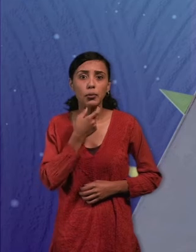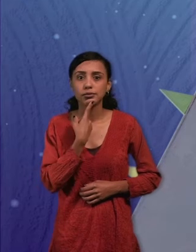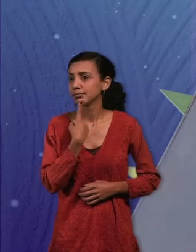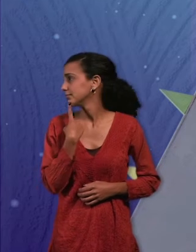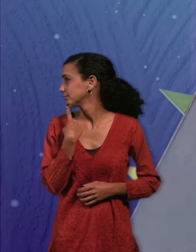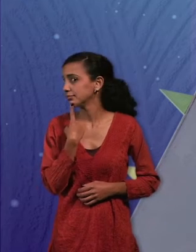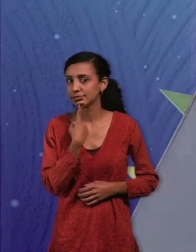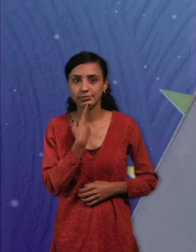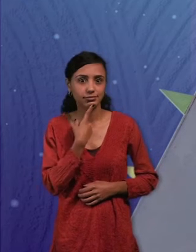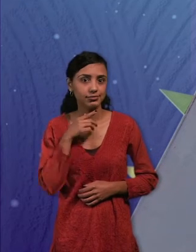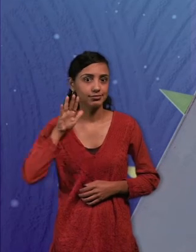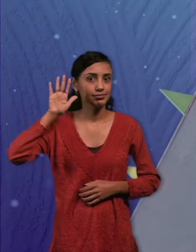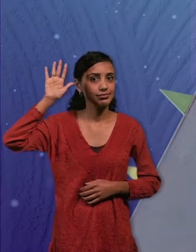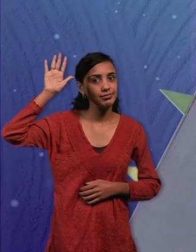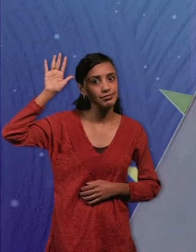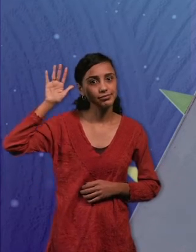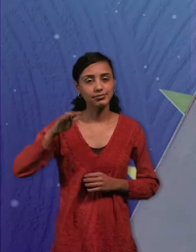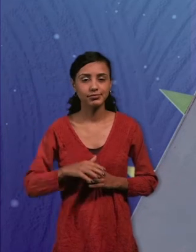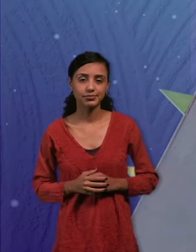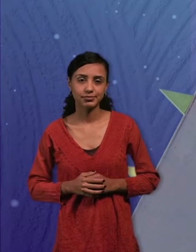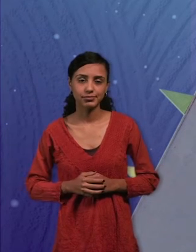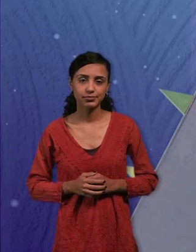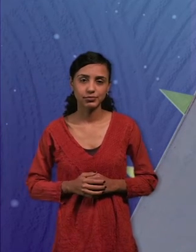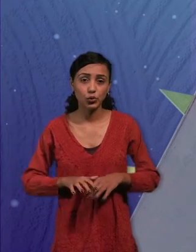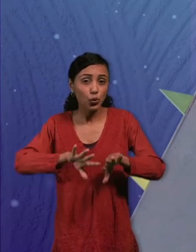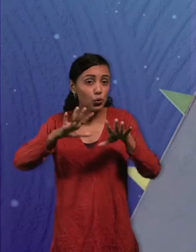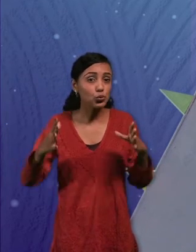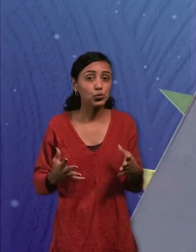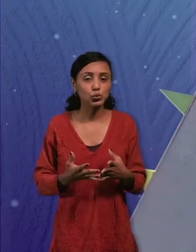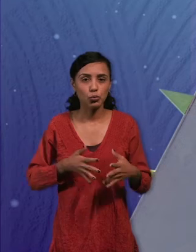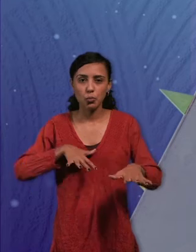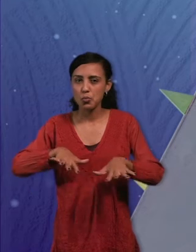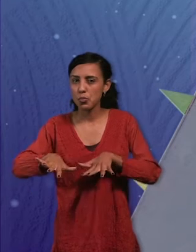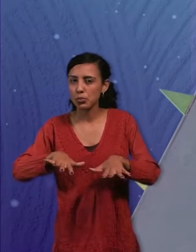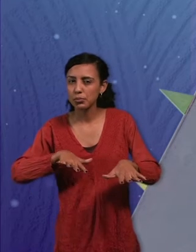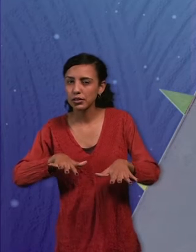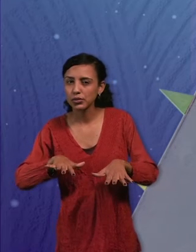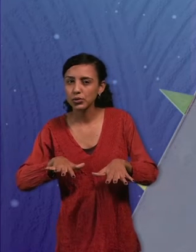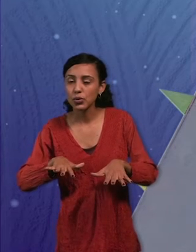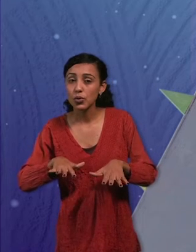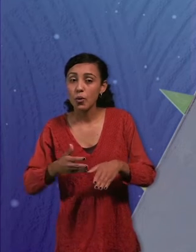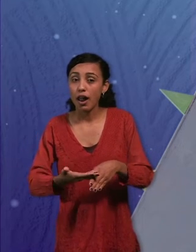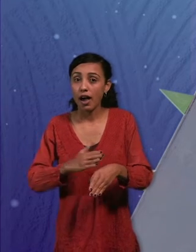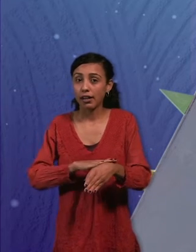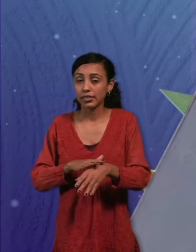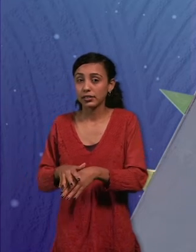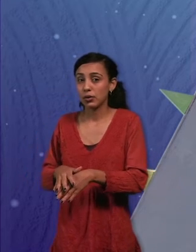subir el brazo, un cuerpo en el espacio, todos los movimientos tienen anticipación, freno,